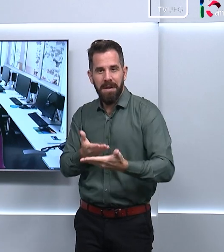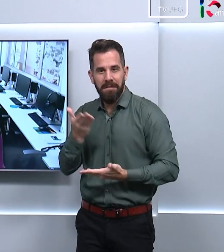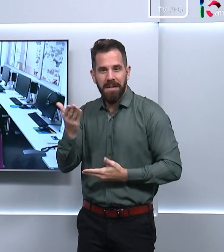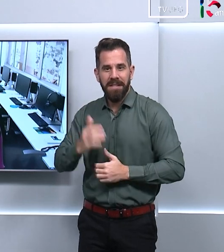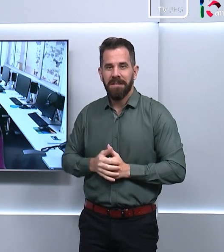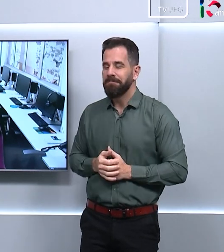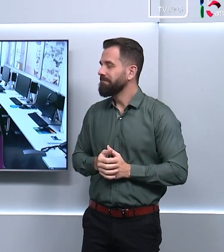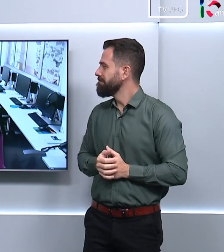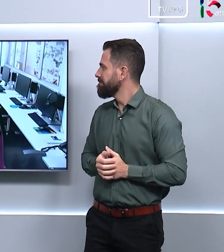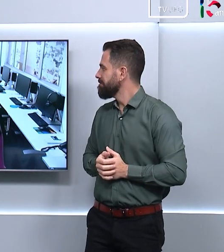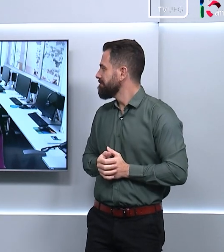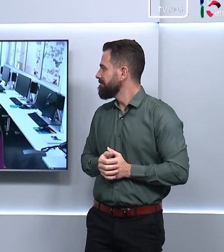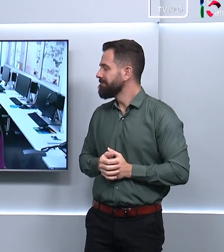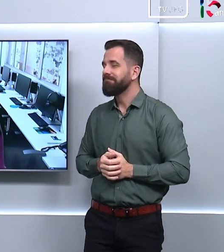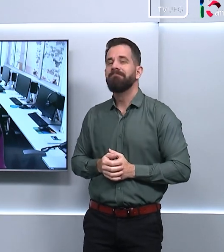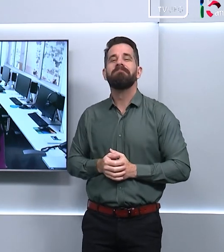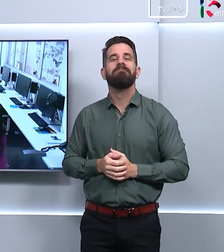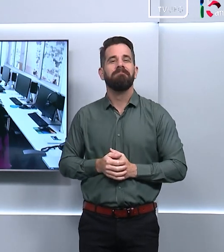Conexões.